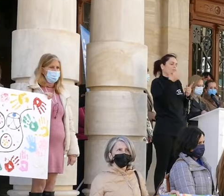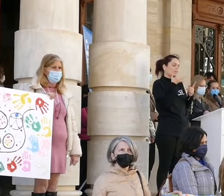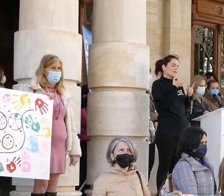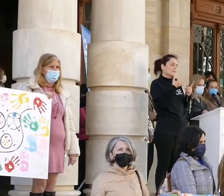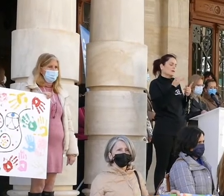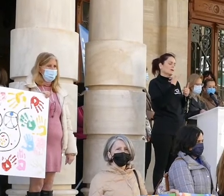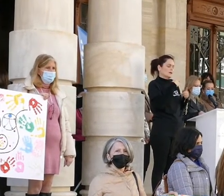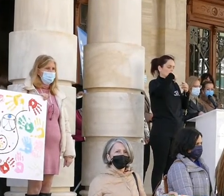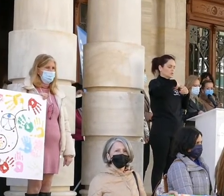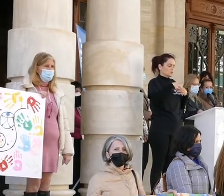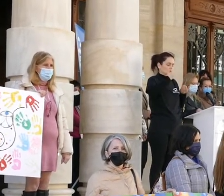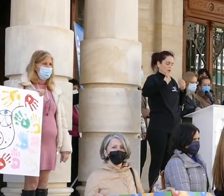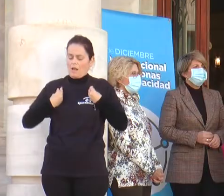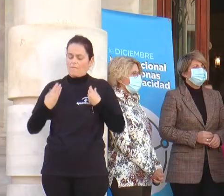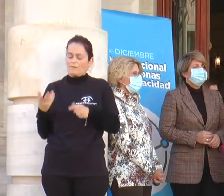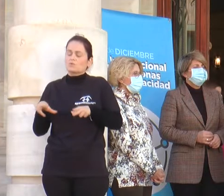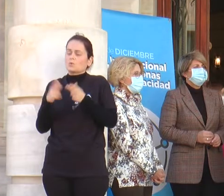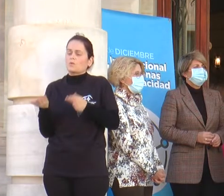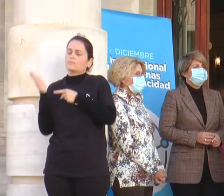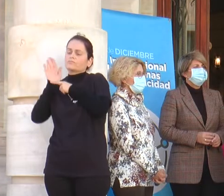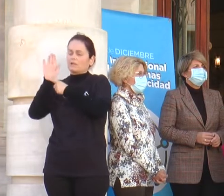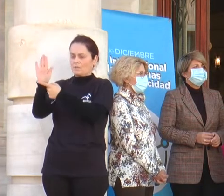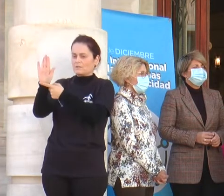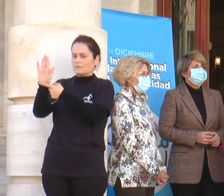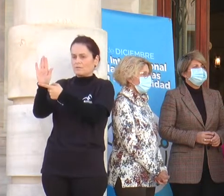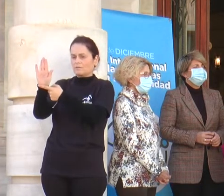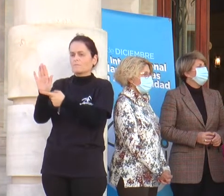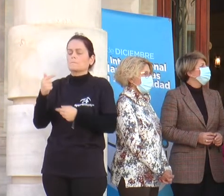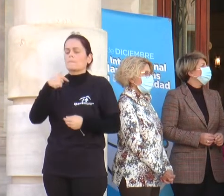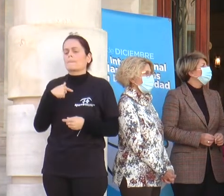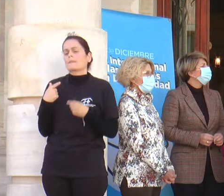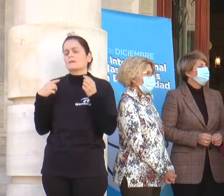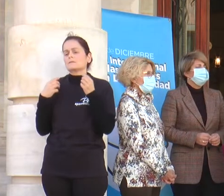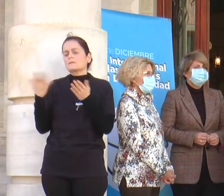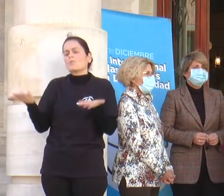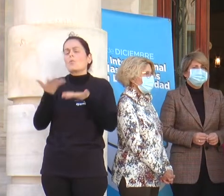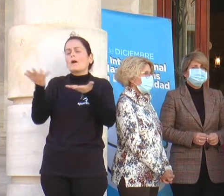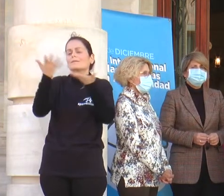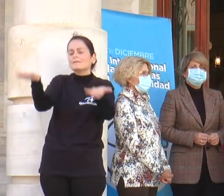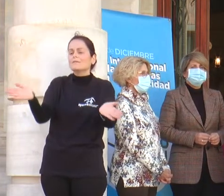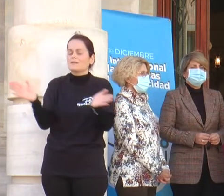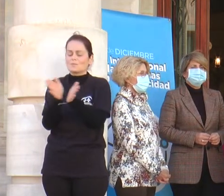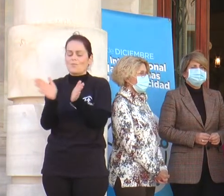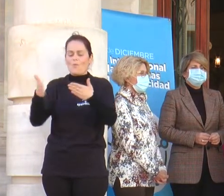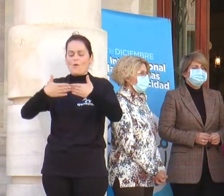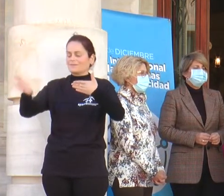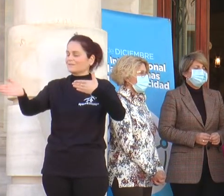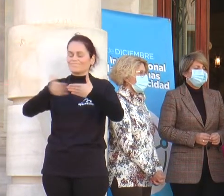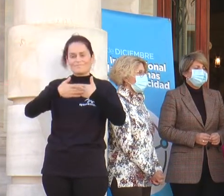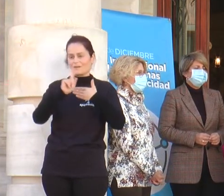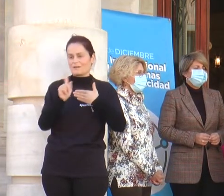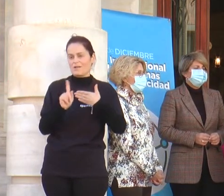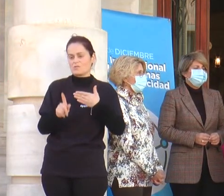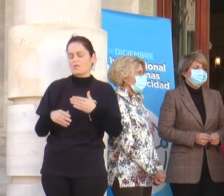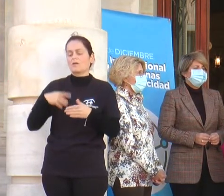representación en la vida social y laboral, de una manera activa y sin puertas cerradas, que nos permitan